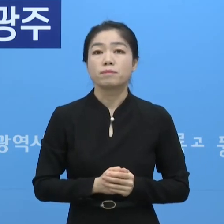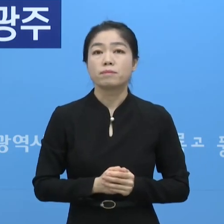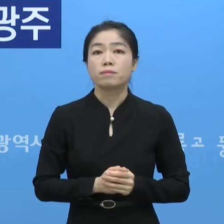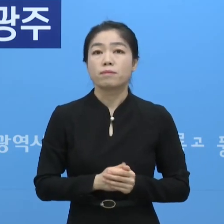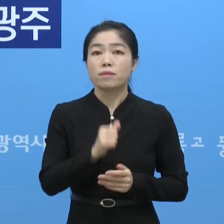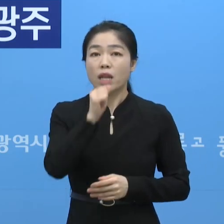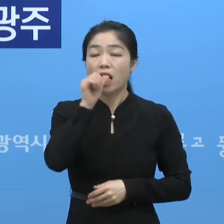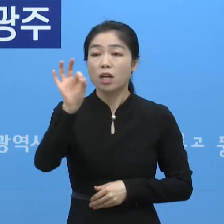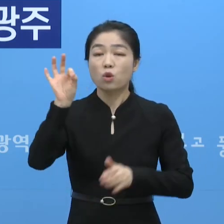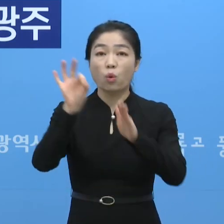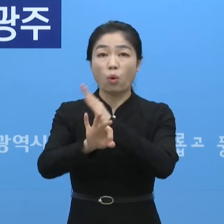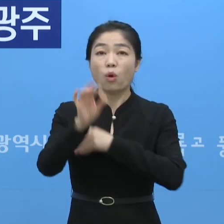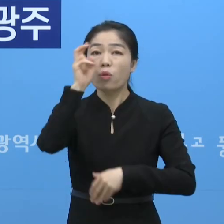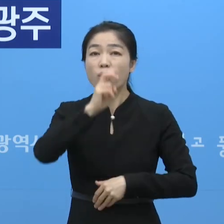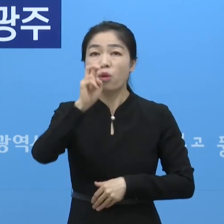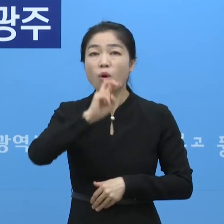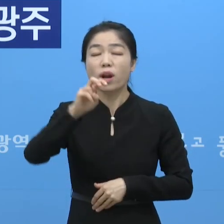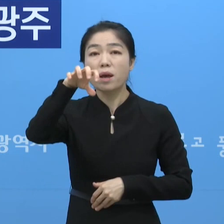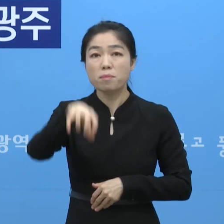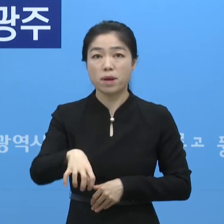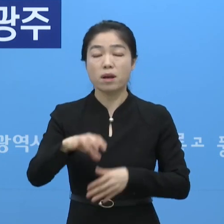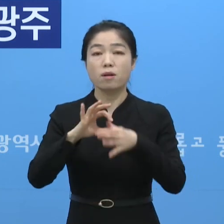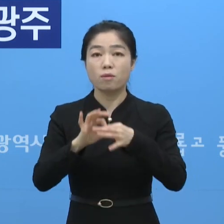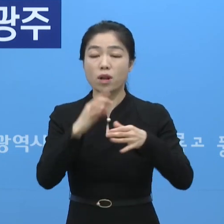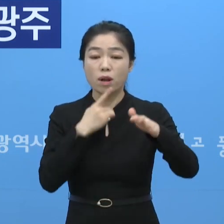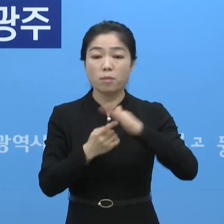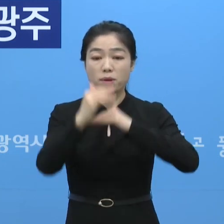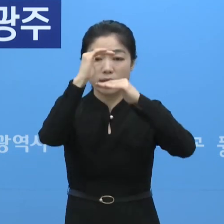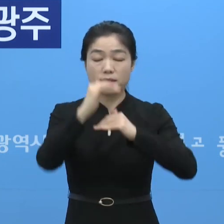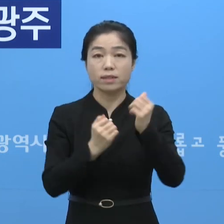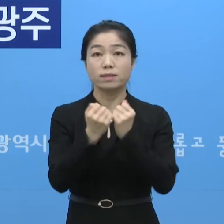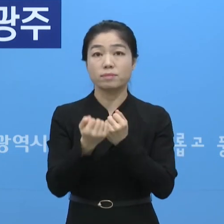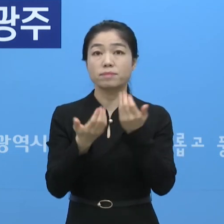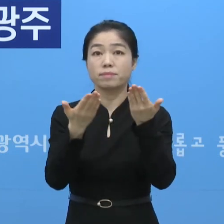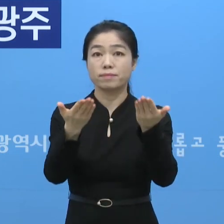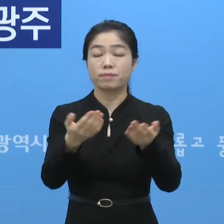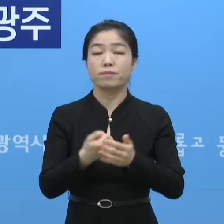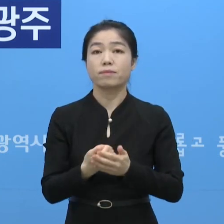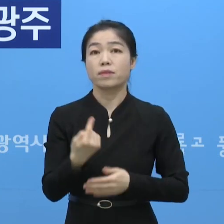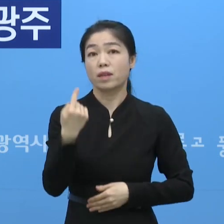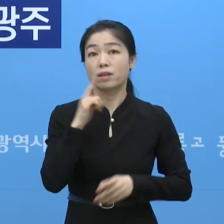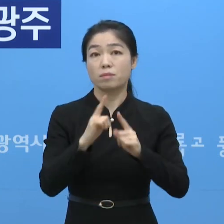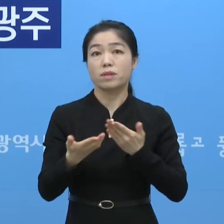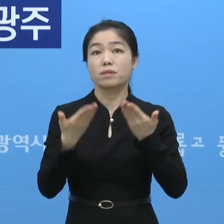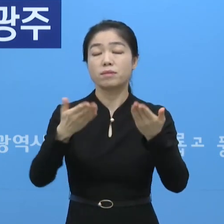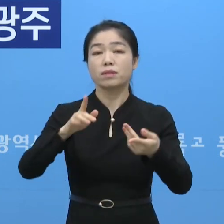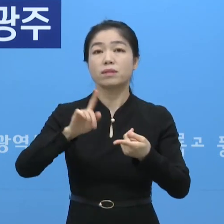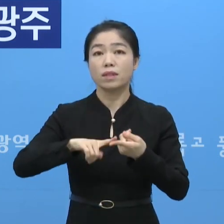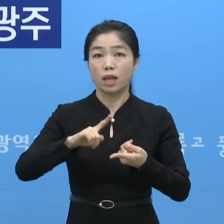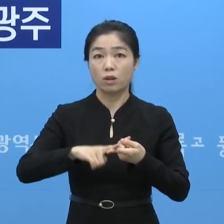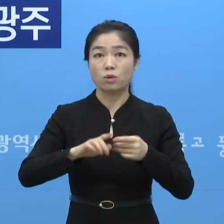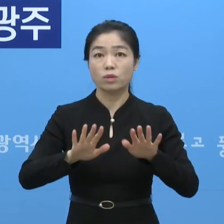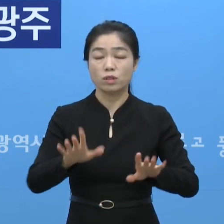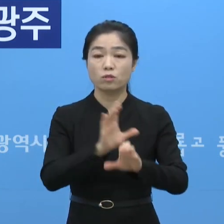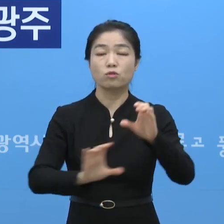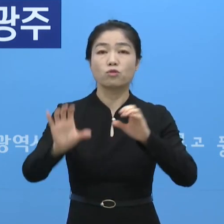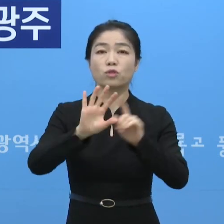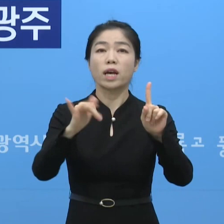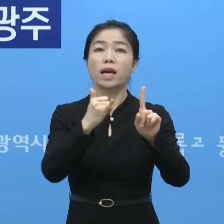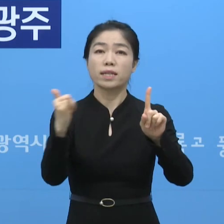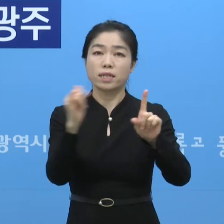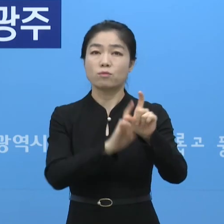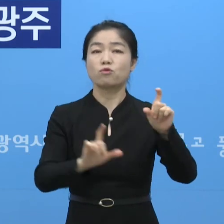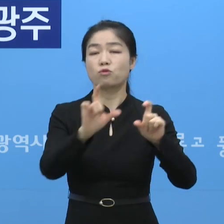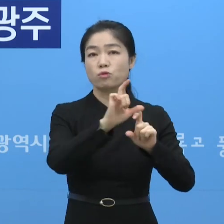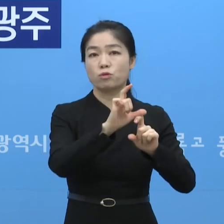동전노래방 관련해서 조치사항 세부 설명드리겠습니다. 어제 말씀드렸던 것처럼 지금 추가 1명이